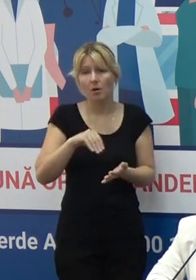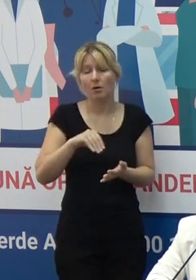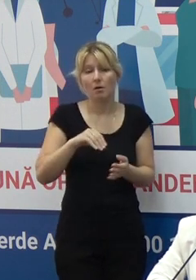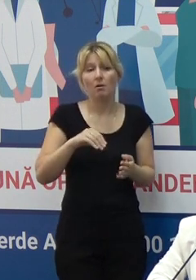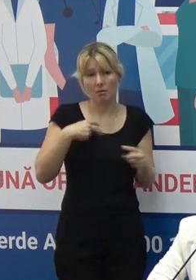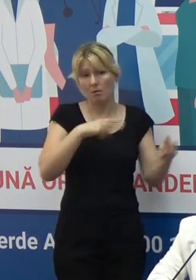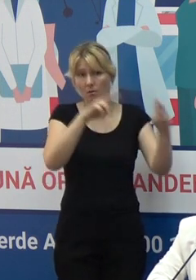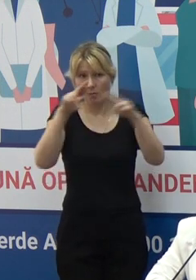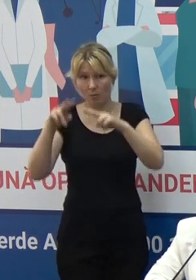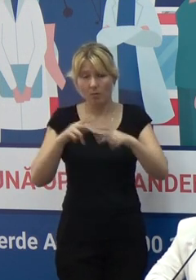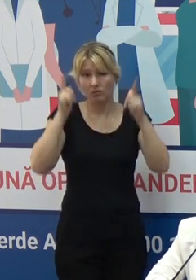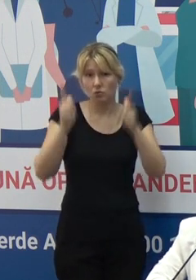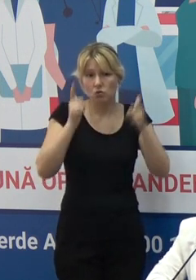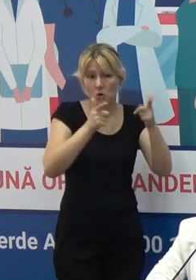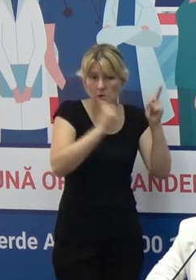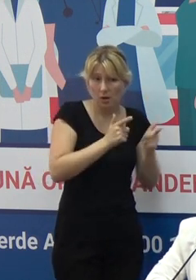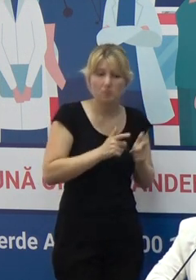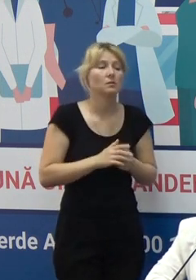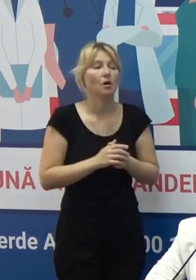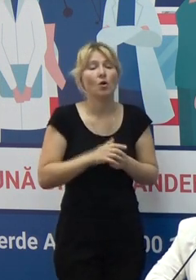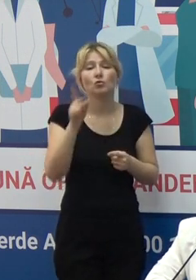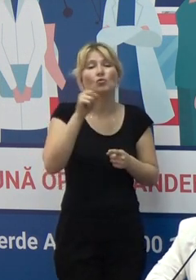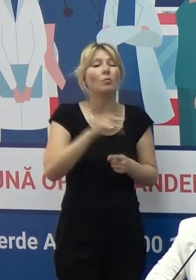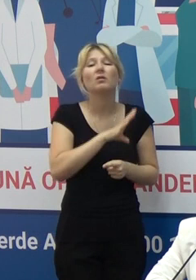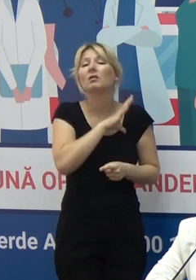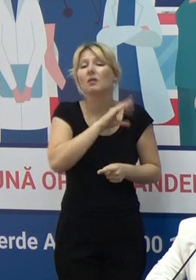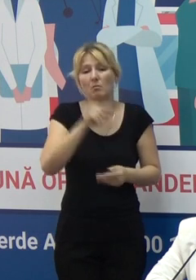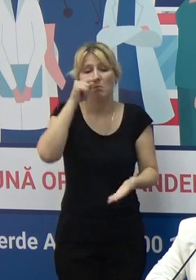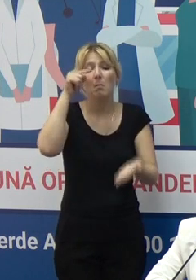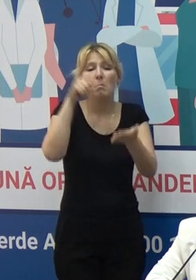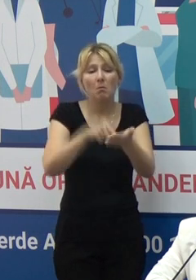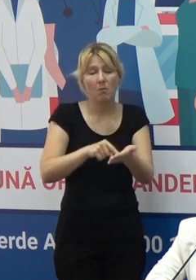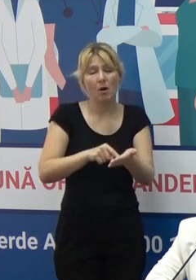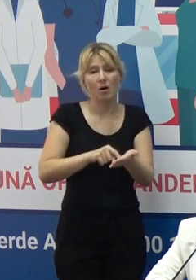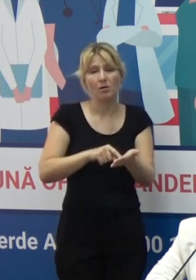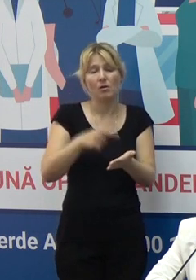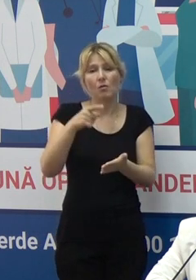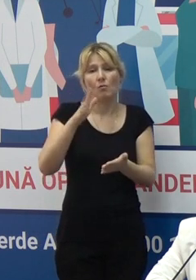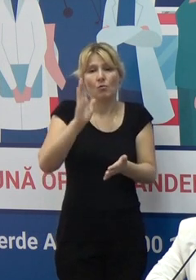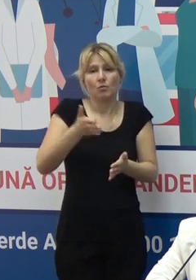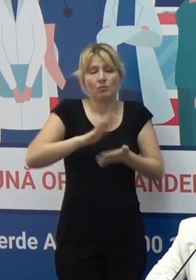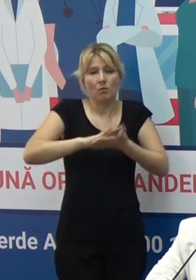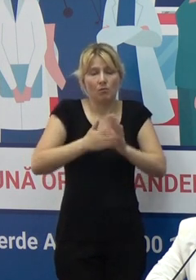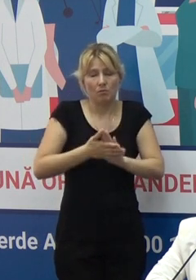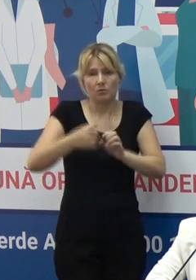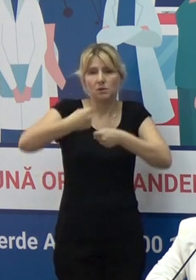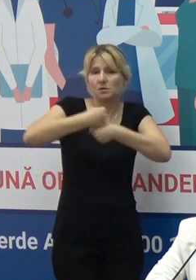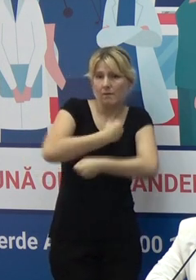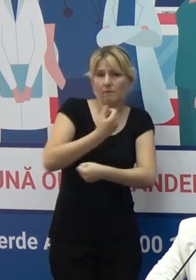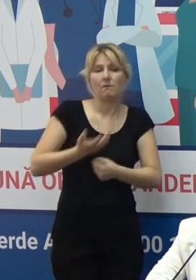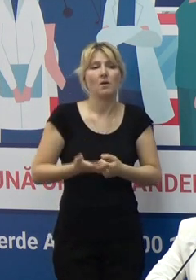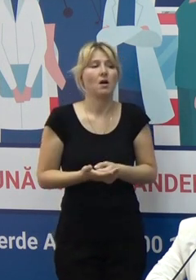să nu ajungem la punctul în care vom fi în situație, vom fi obligați